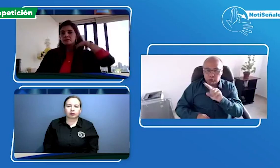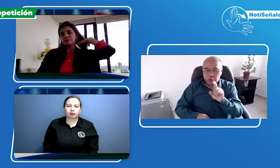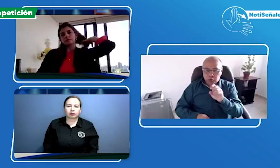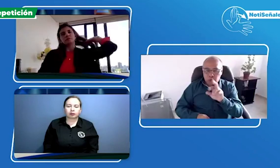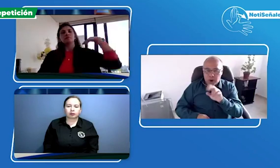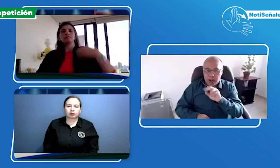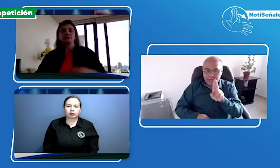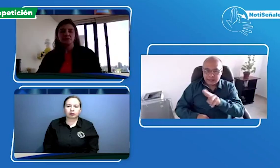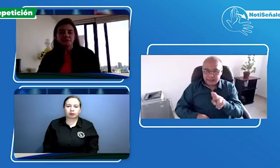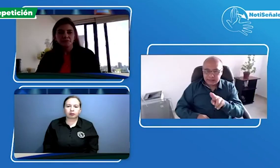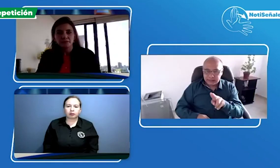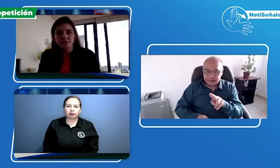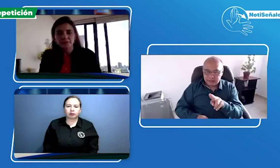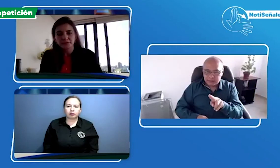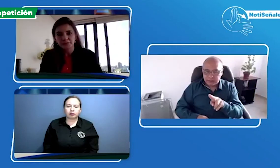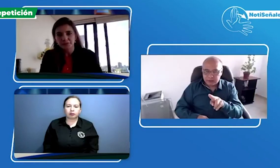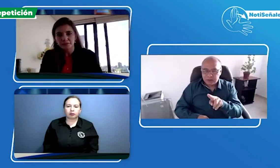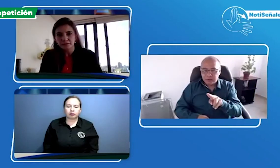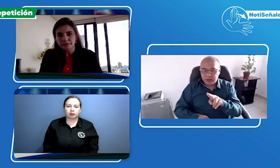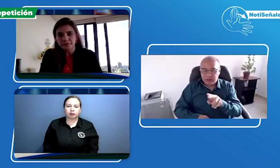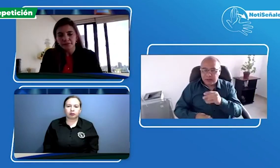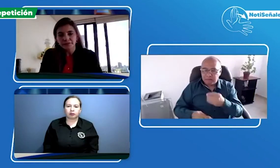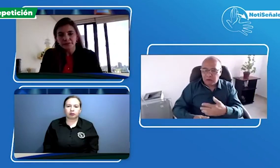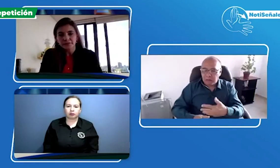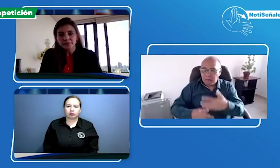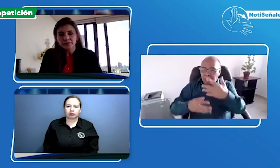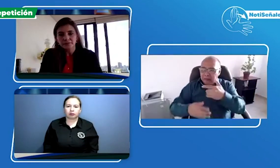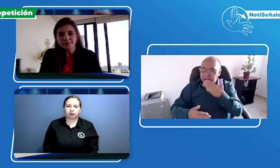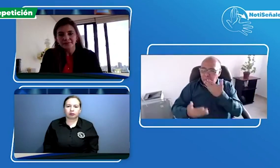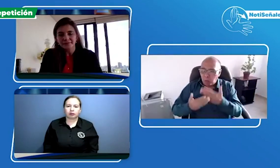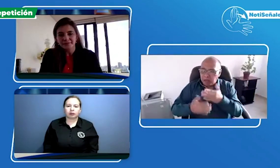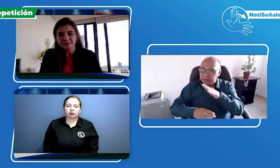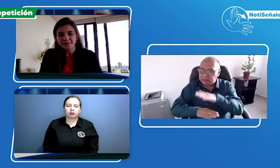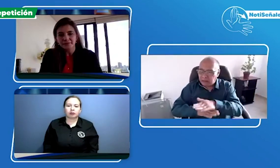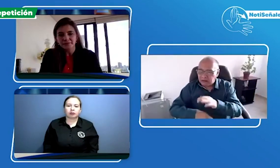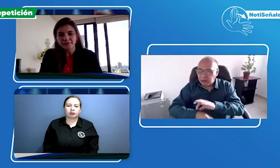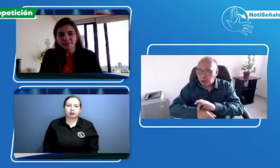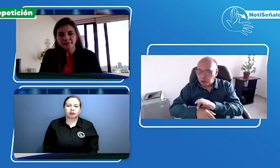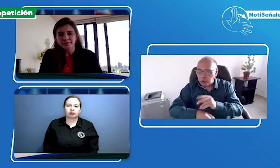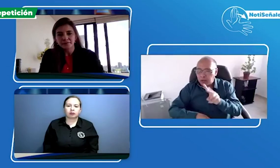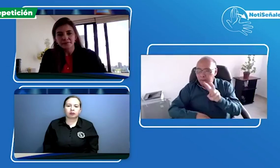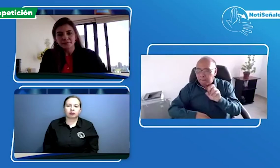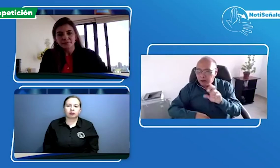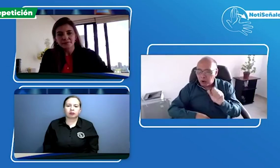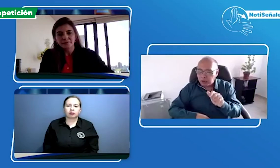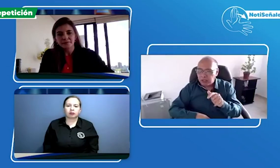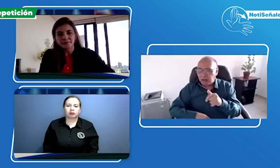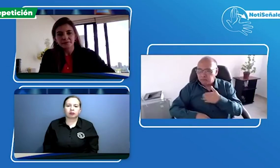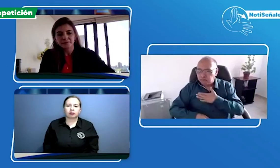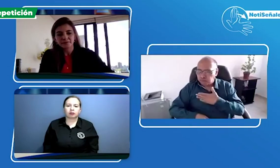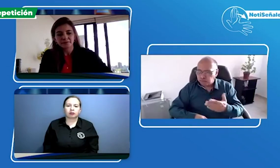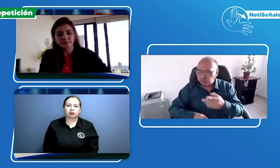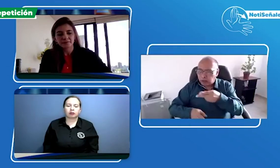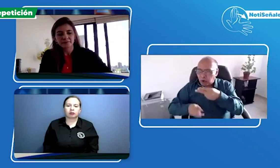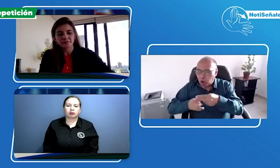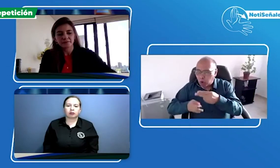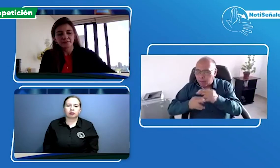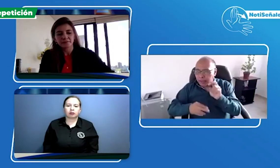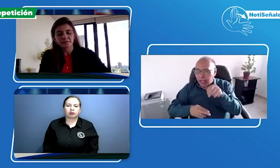que se llama mauricio suárez él allí nos ha dejado como comentario dice buenas tardes señora